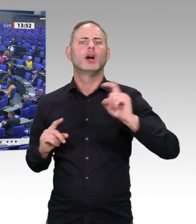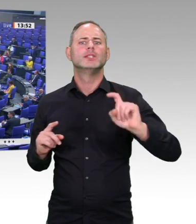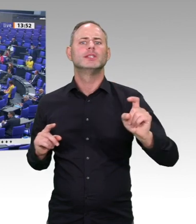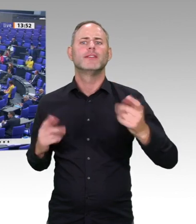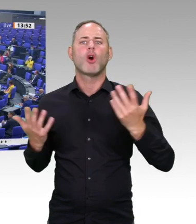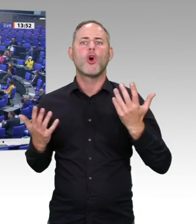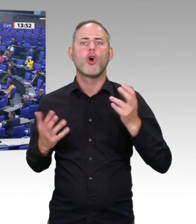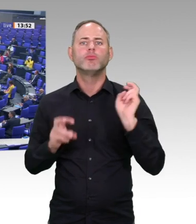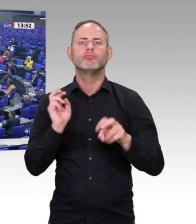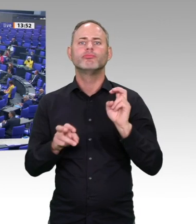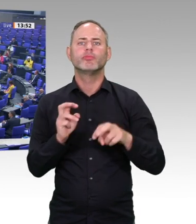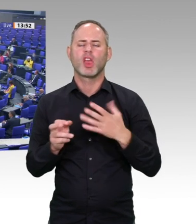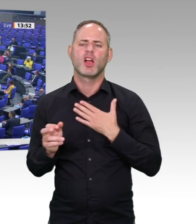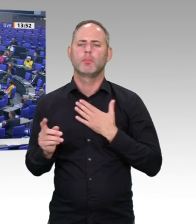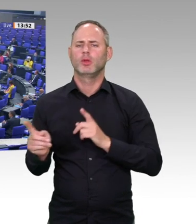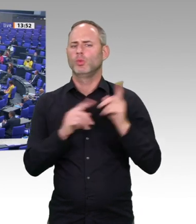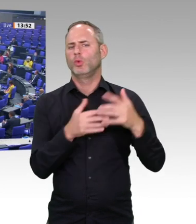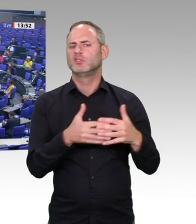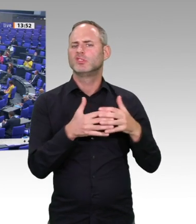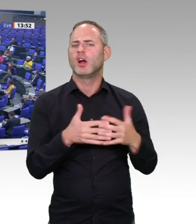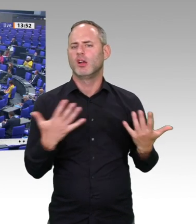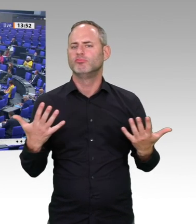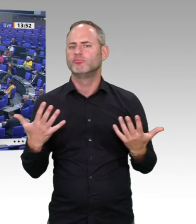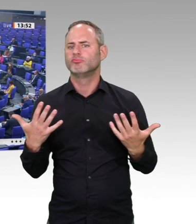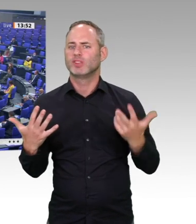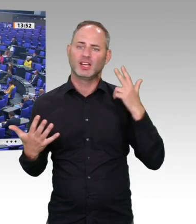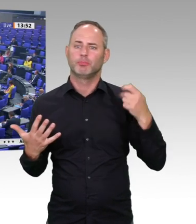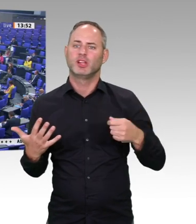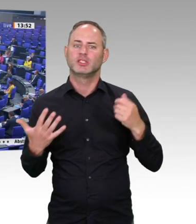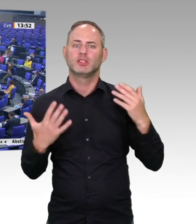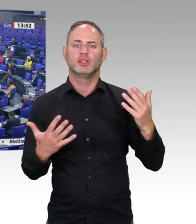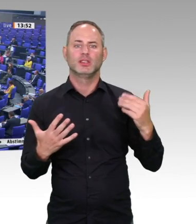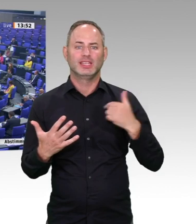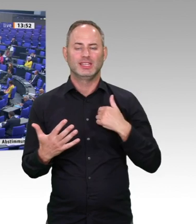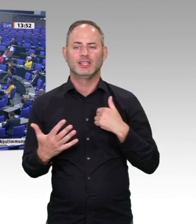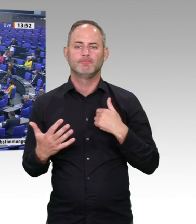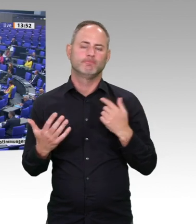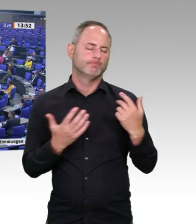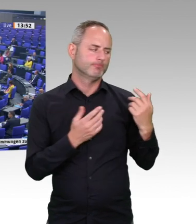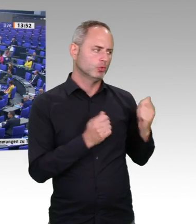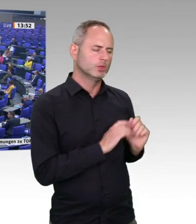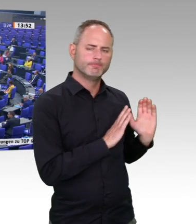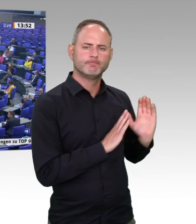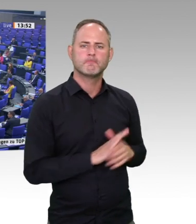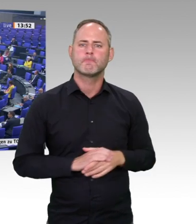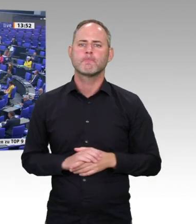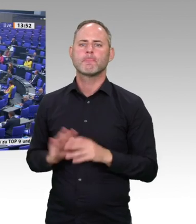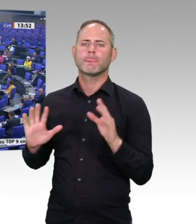genau einem Jahr. Das sind Worte, die im Kern ausdrücken, was immer mehr Menschen bewegt und was vor allem junge Menschen